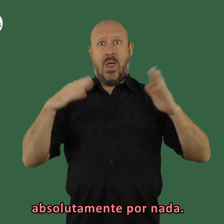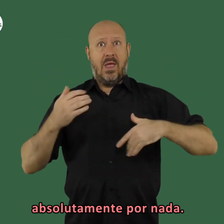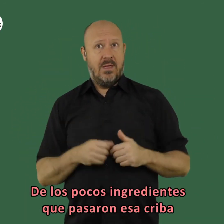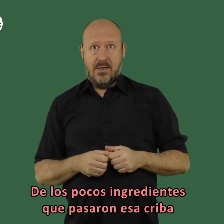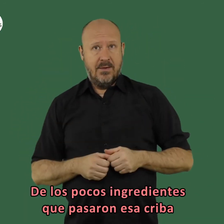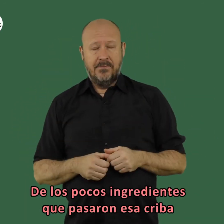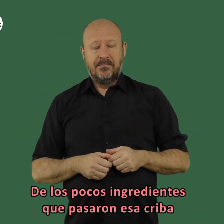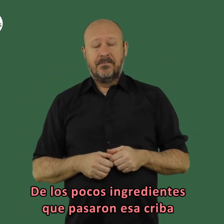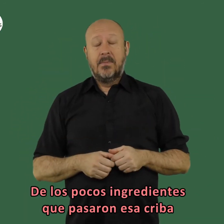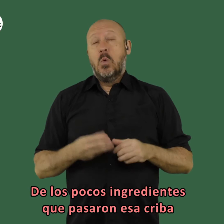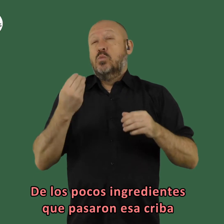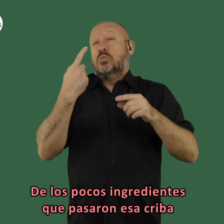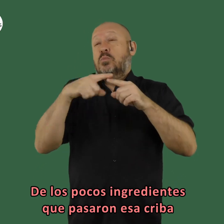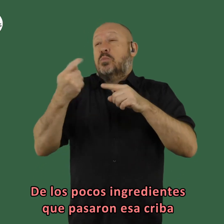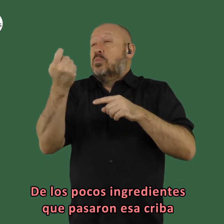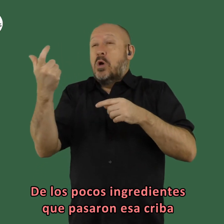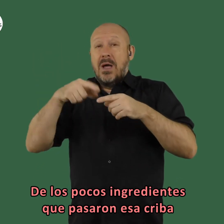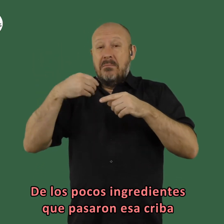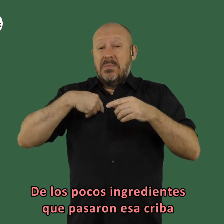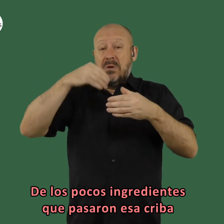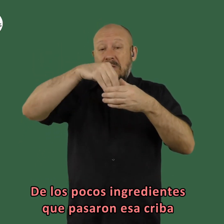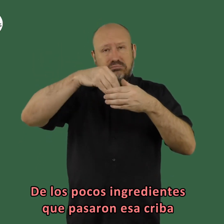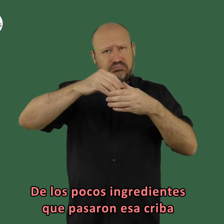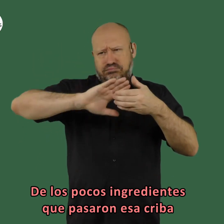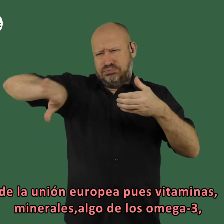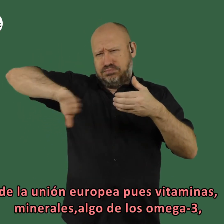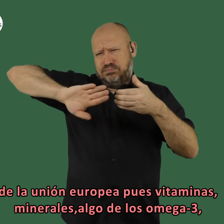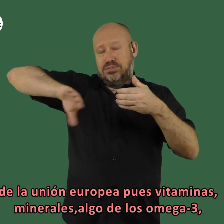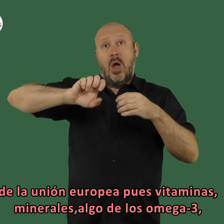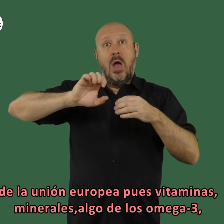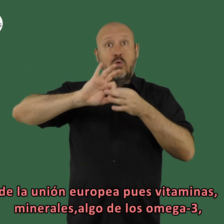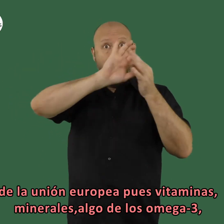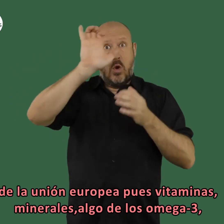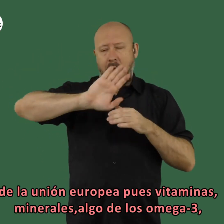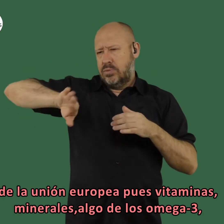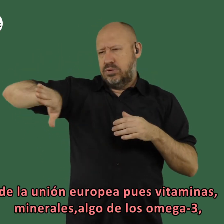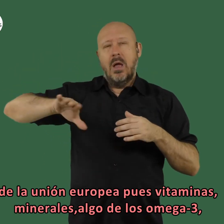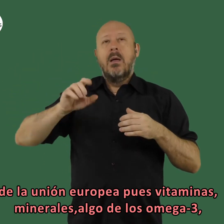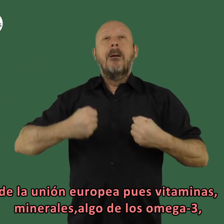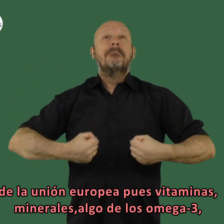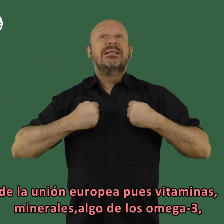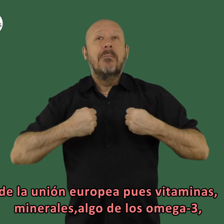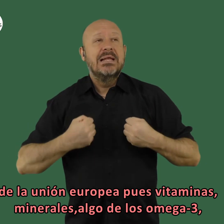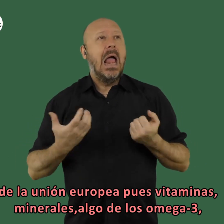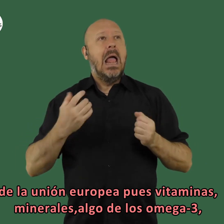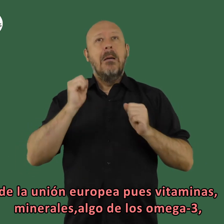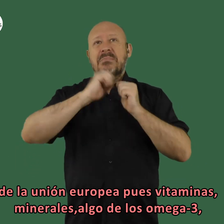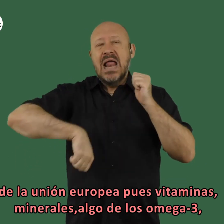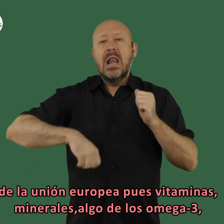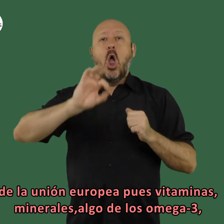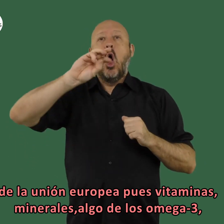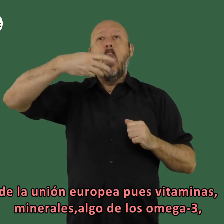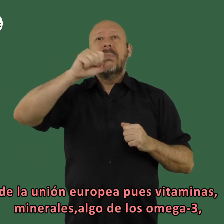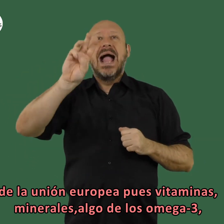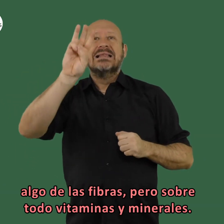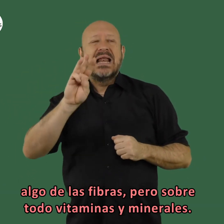por nada de las pocas ingredientes que pasaron esa criba de la unión europea pues vitaminas minerales